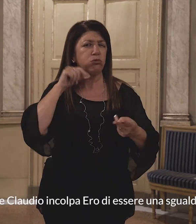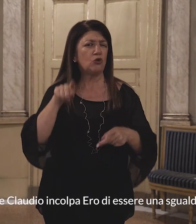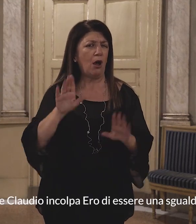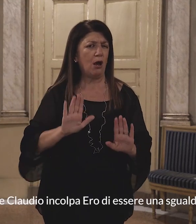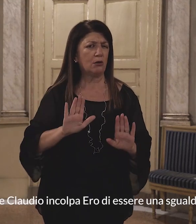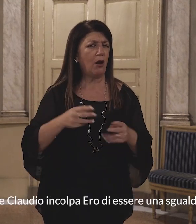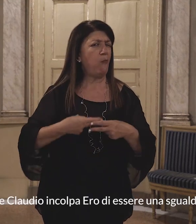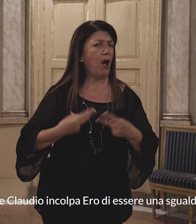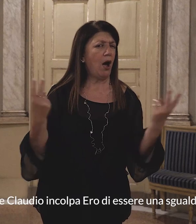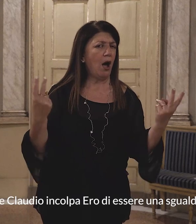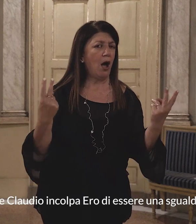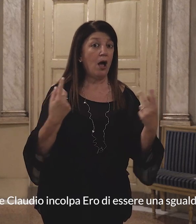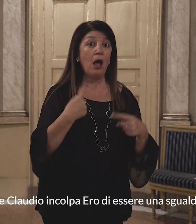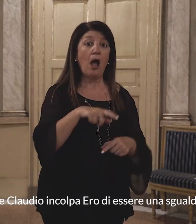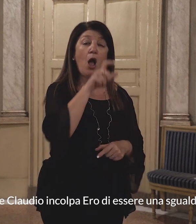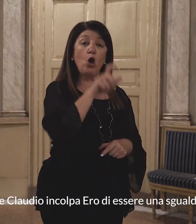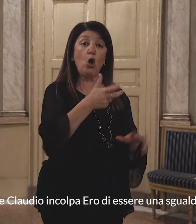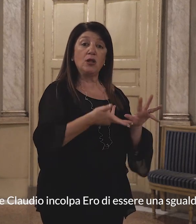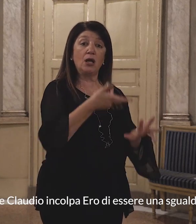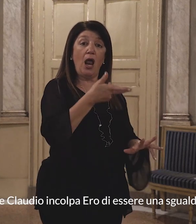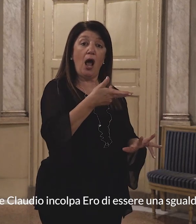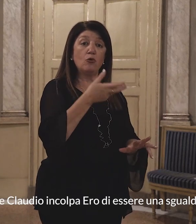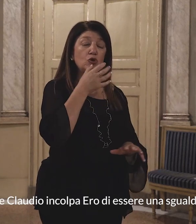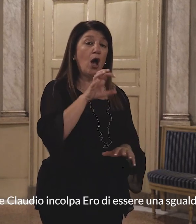Il conte Claudio incolpa Ero di essere una squadrina.